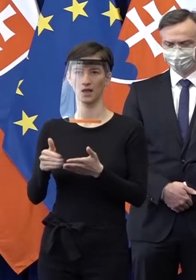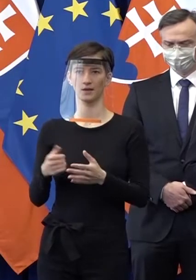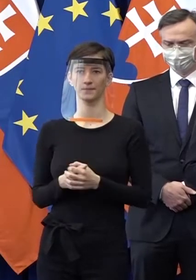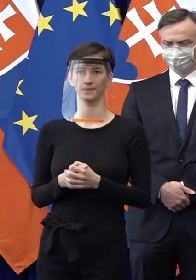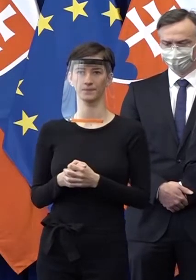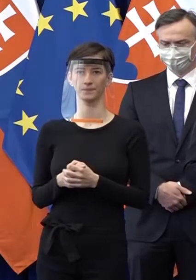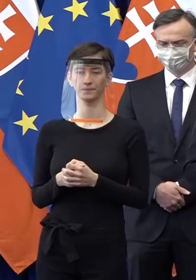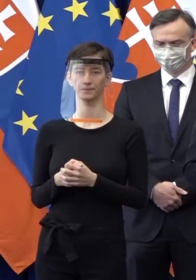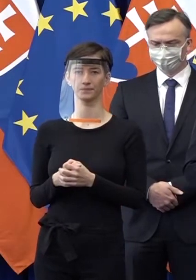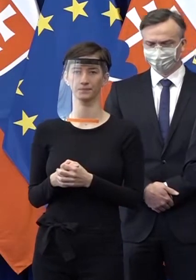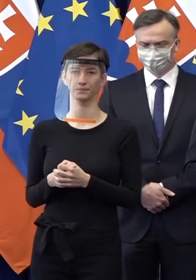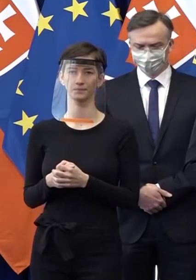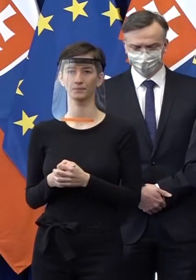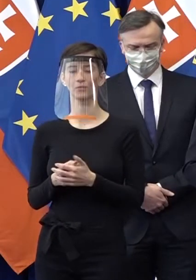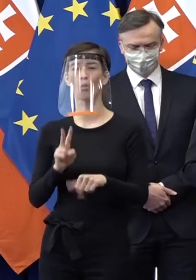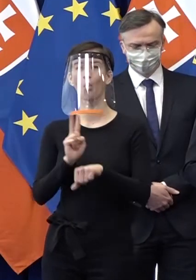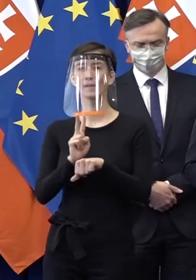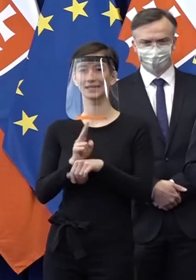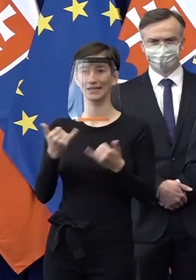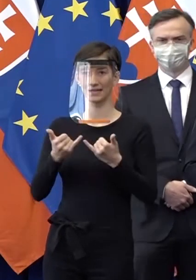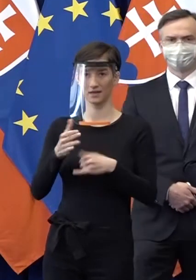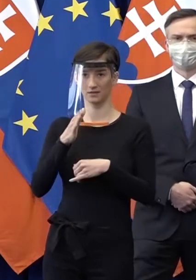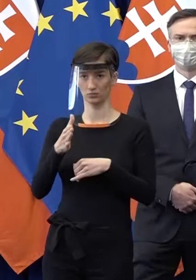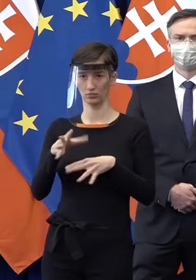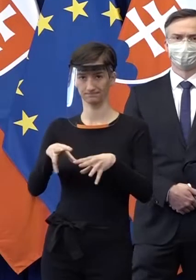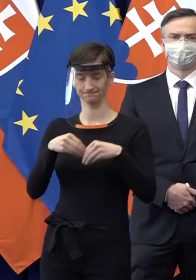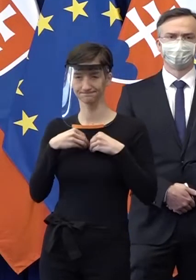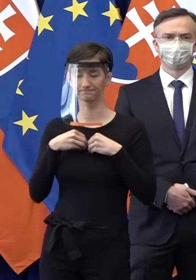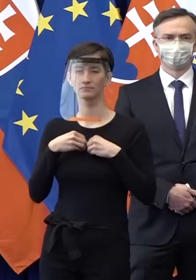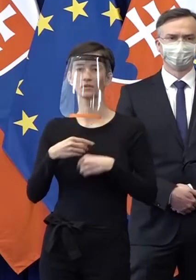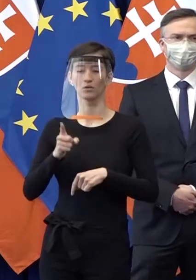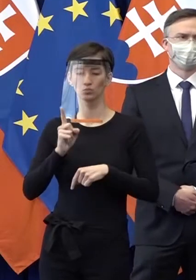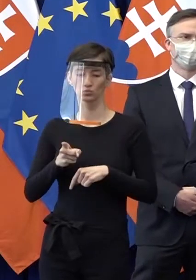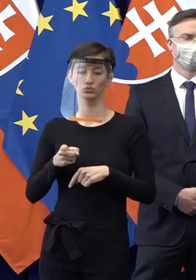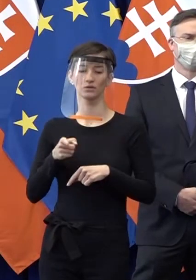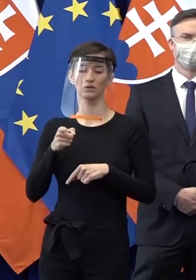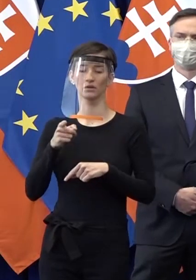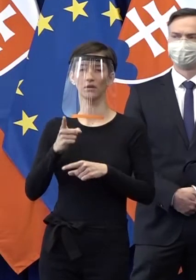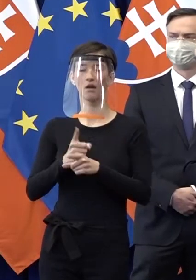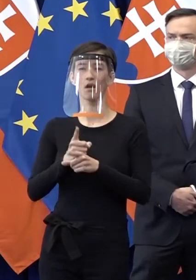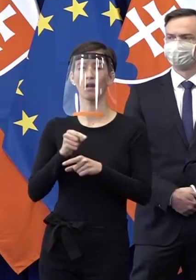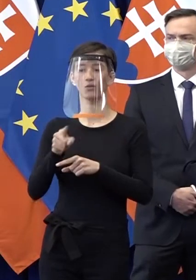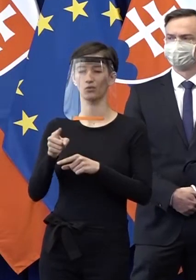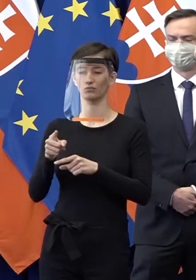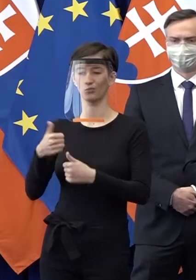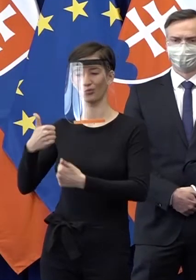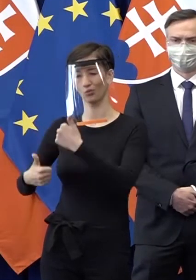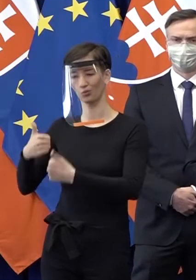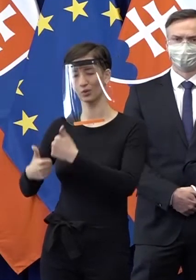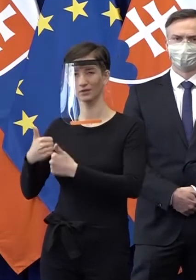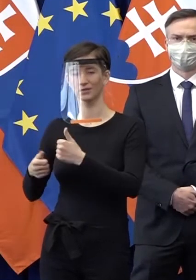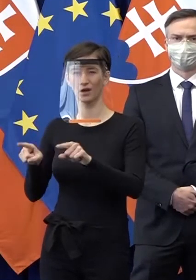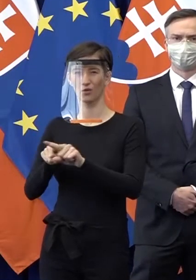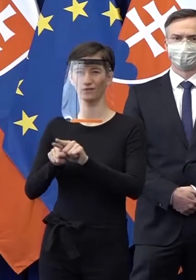príjmame alebo príjmeme, aby boli v korelácii s tým, čo robí naša konkurencia v susedné krajiny a hlavne